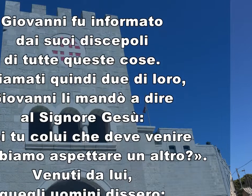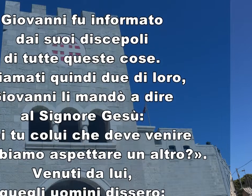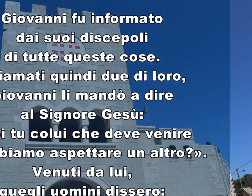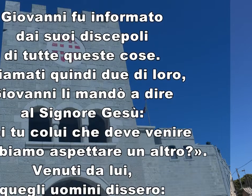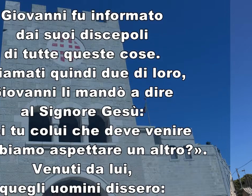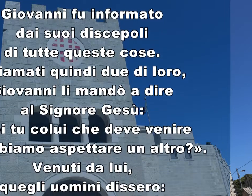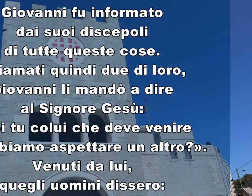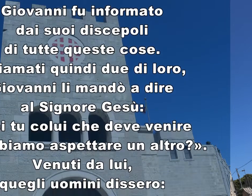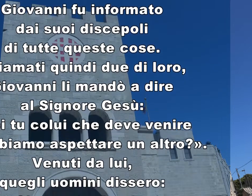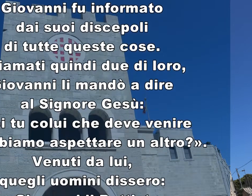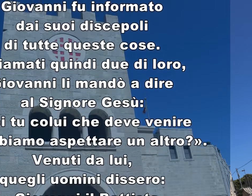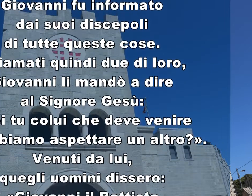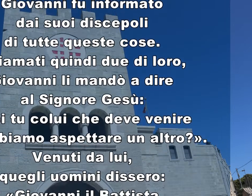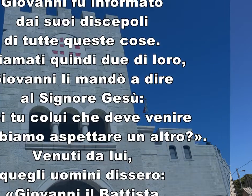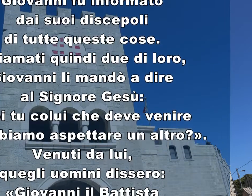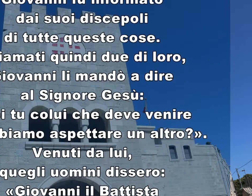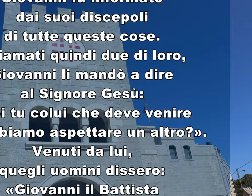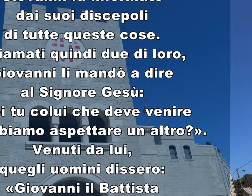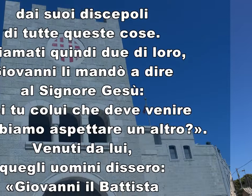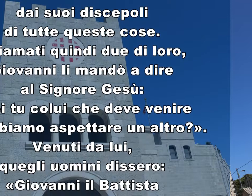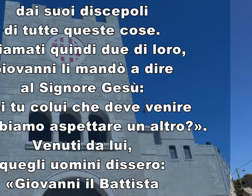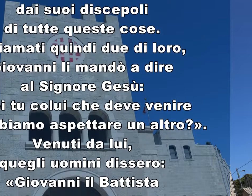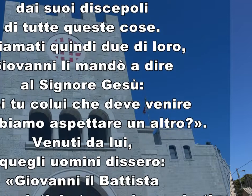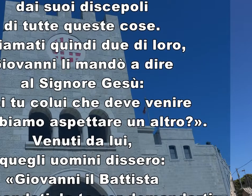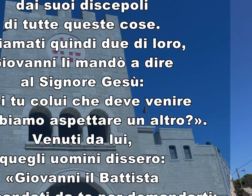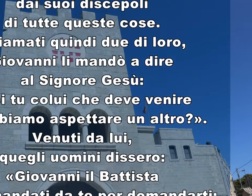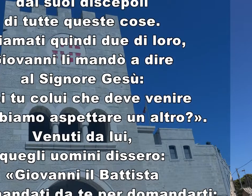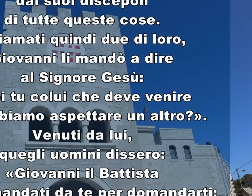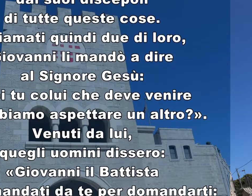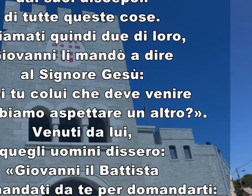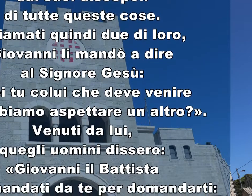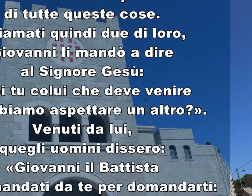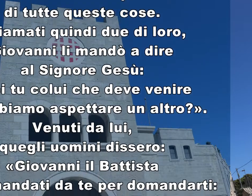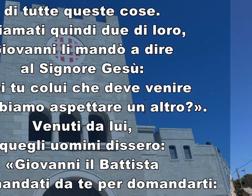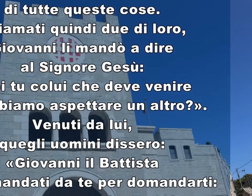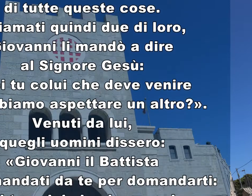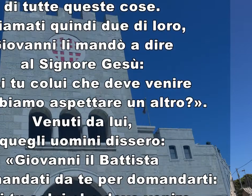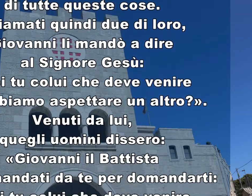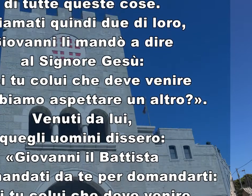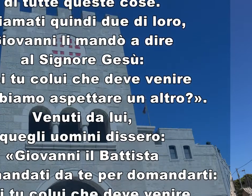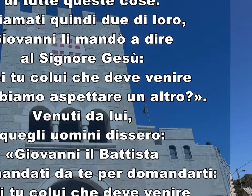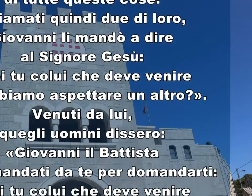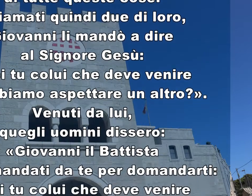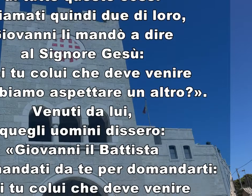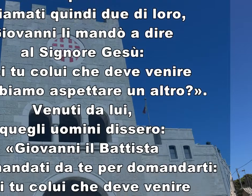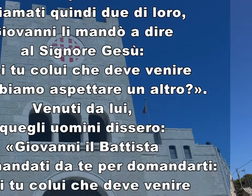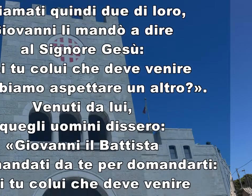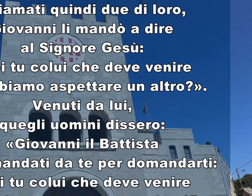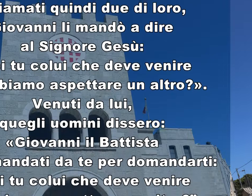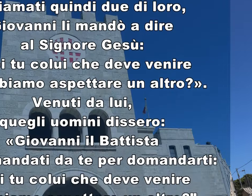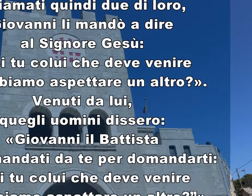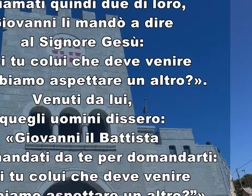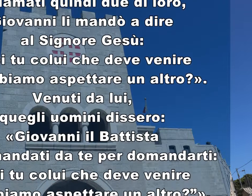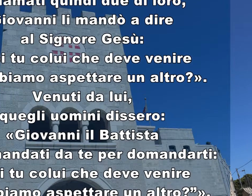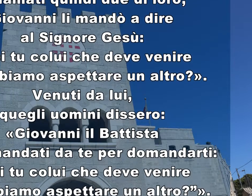Giovanni il Battista ci ha mandato da te per domandarti Sei tu colui che deve venire o dobbiamo